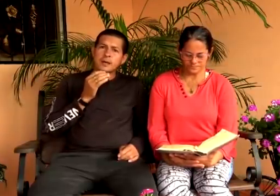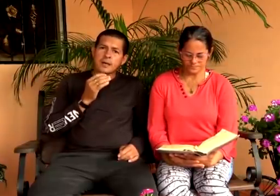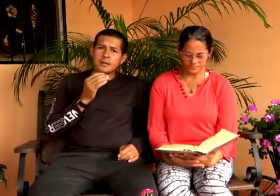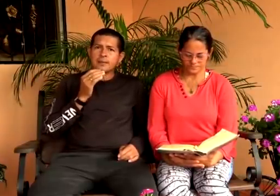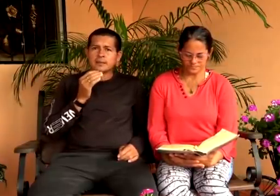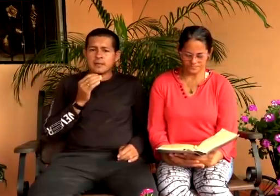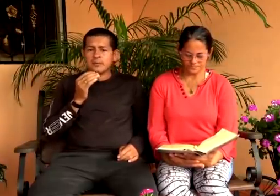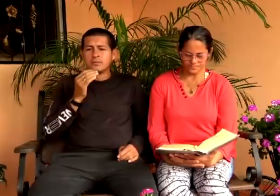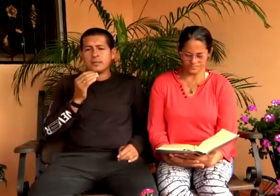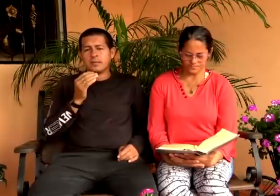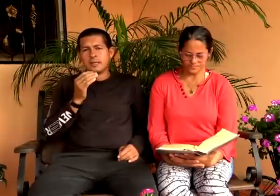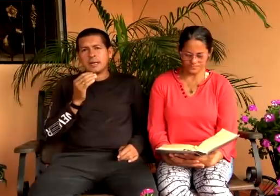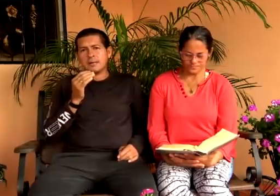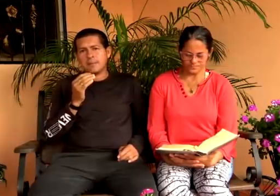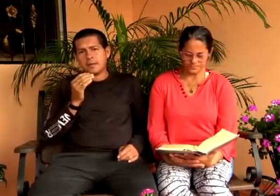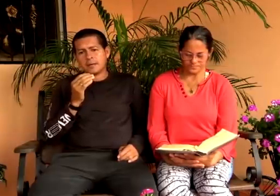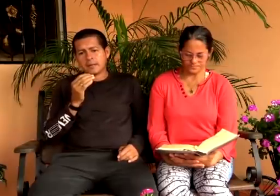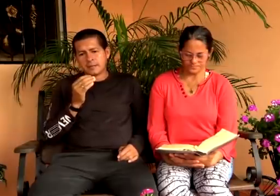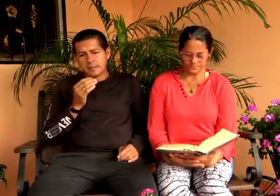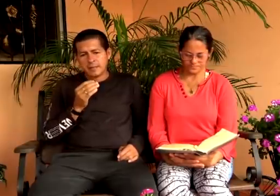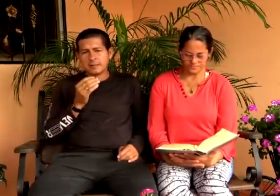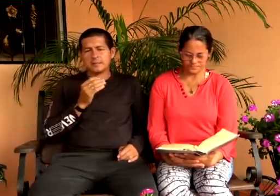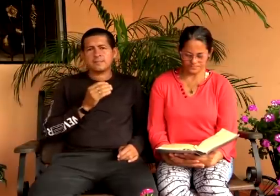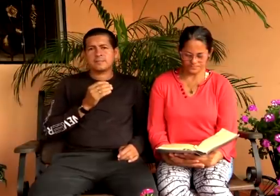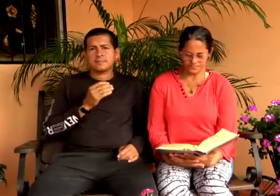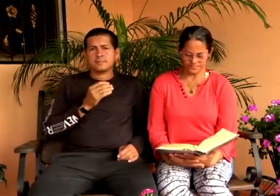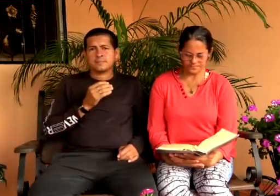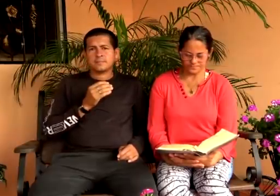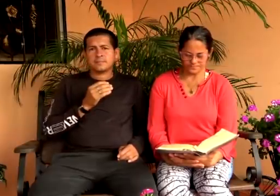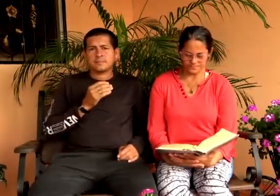que se han apartado de la verdad.